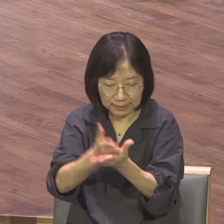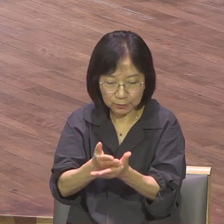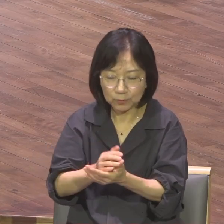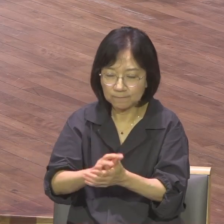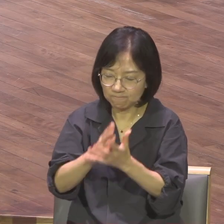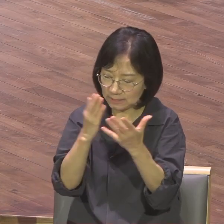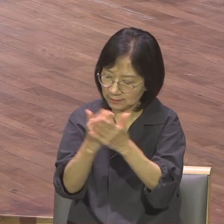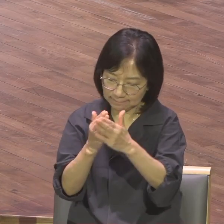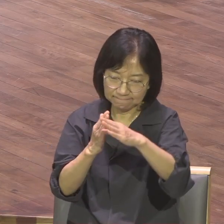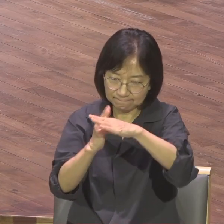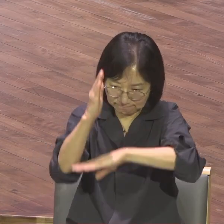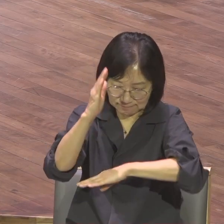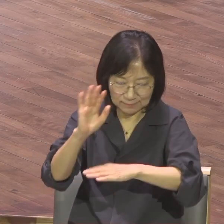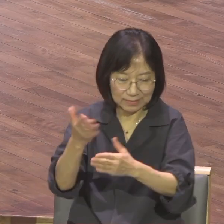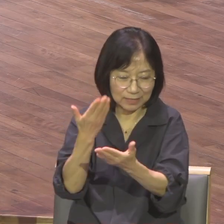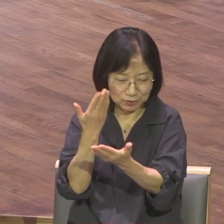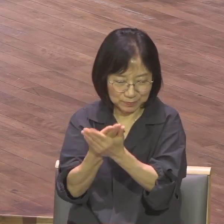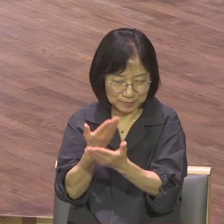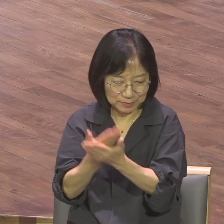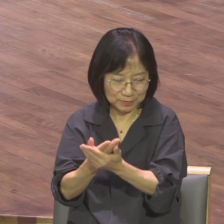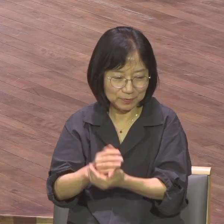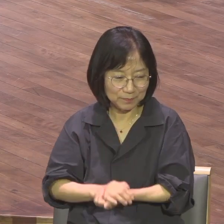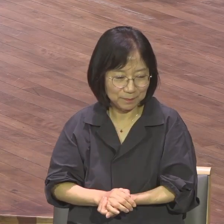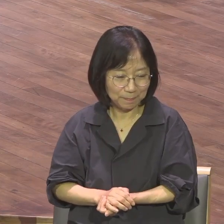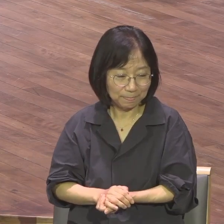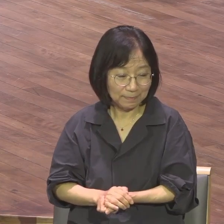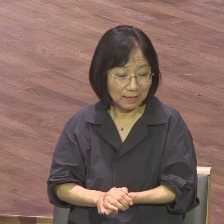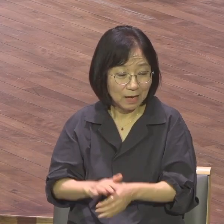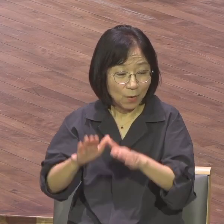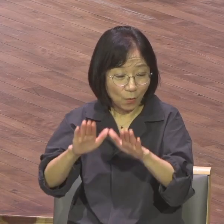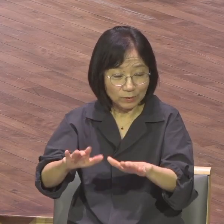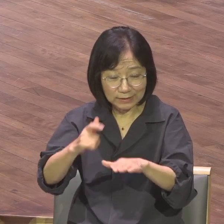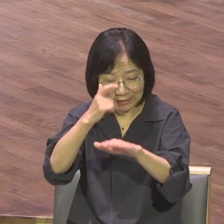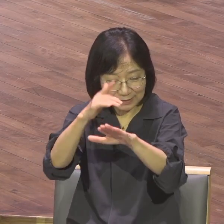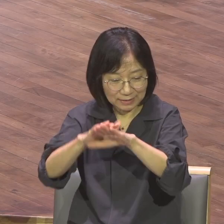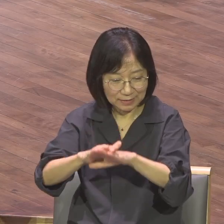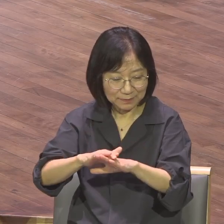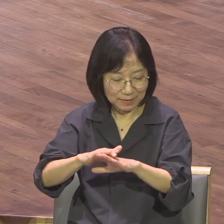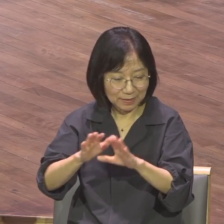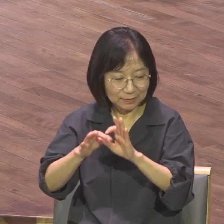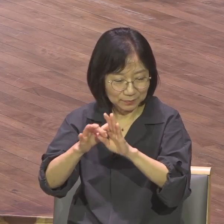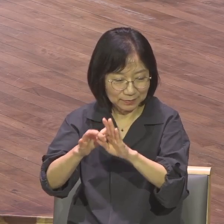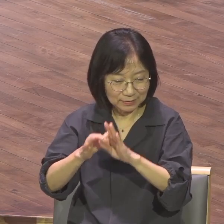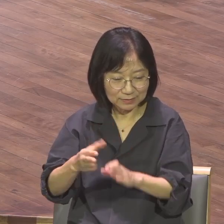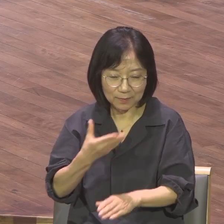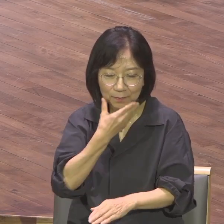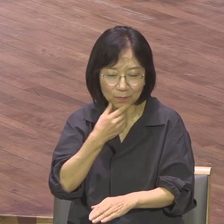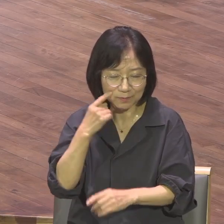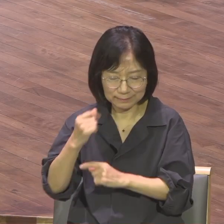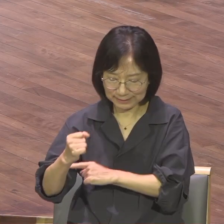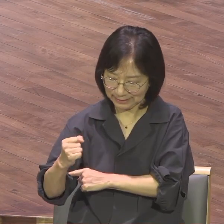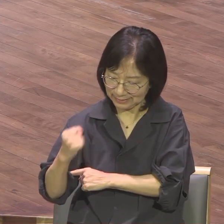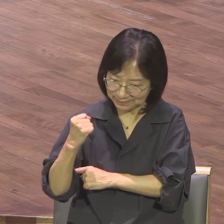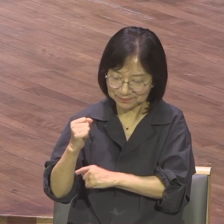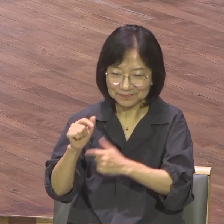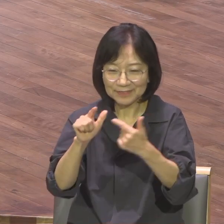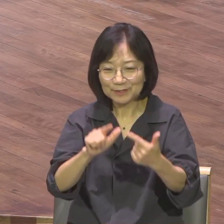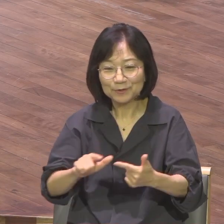장마틀 넓혀나가는 제자가 되기하옵소서 오늘 금요기대회를 통해서 복음의 참된 능력과 힘을 날마다 누리는 살아있는 복음의 정인